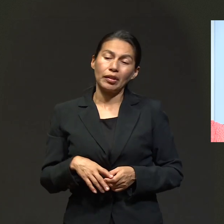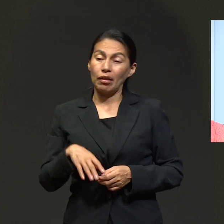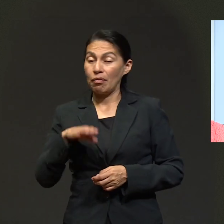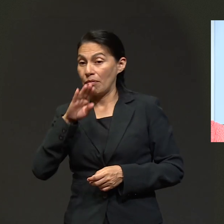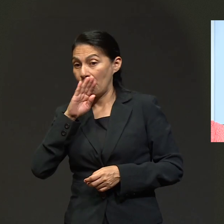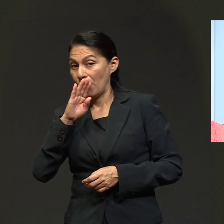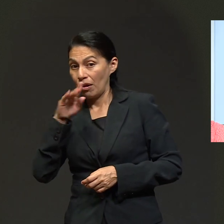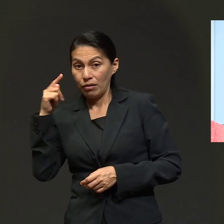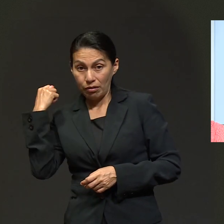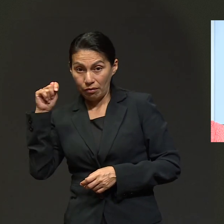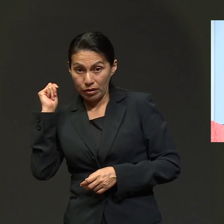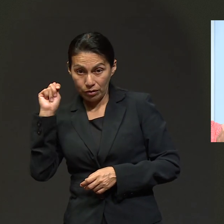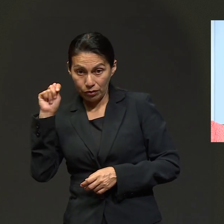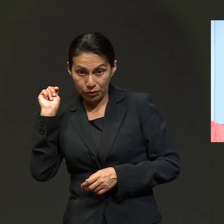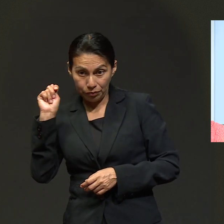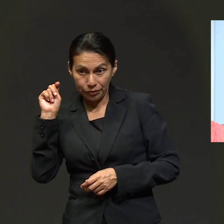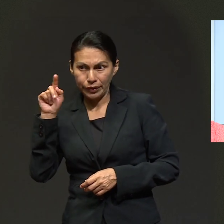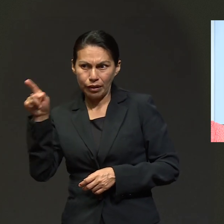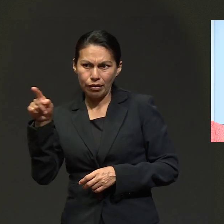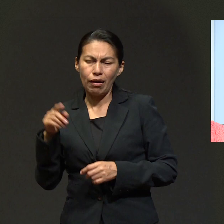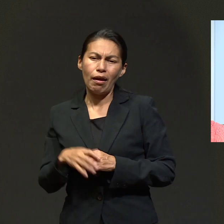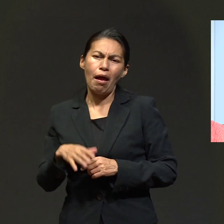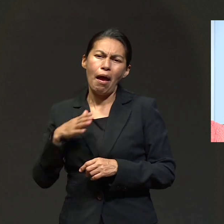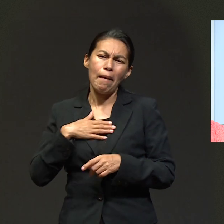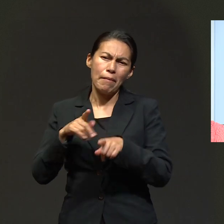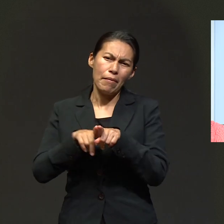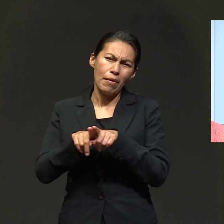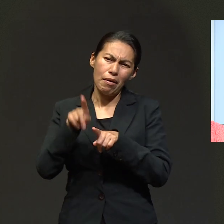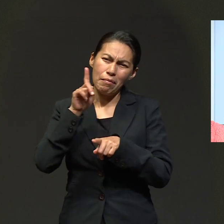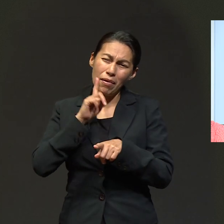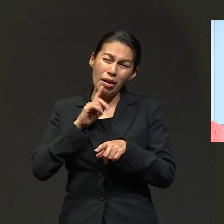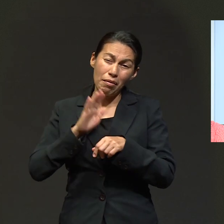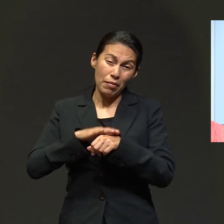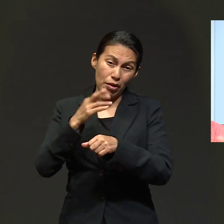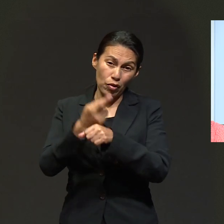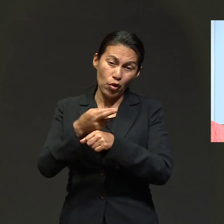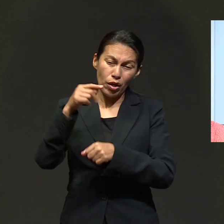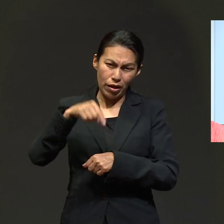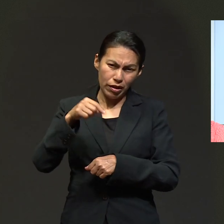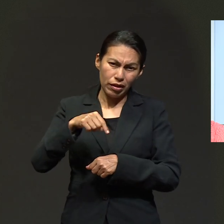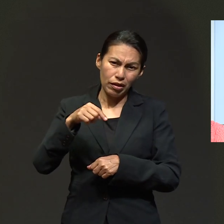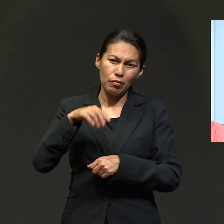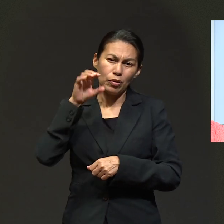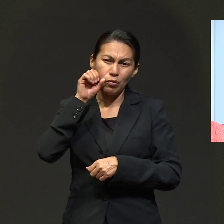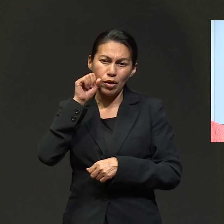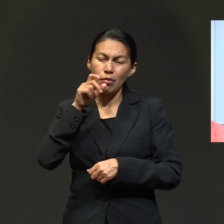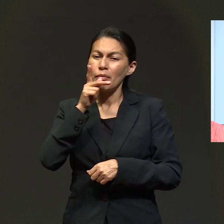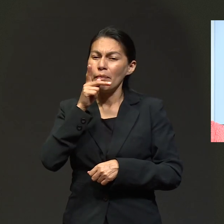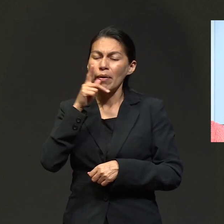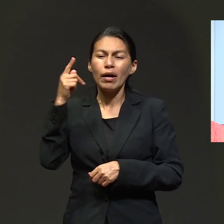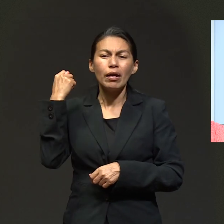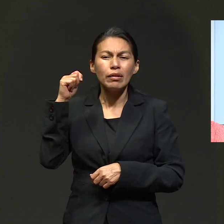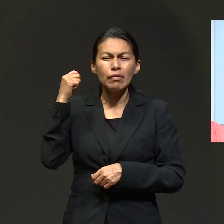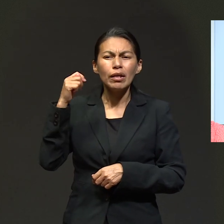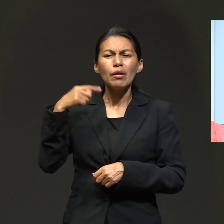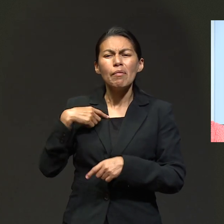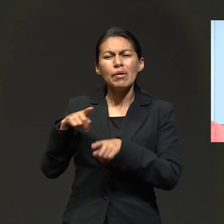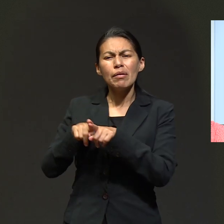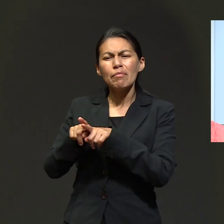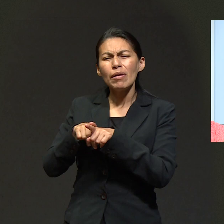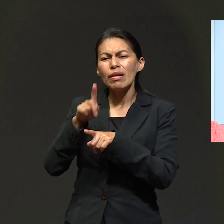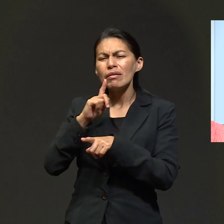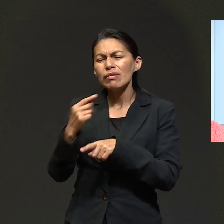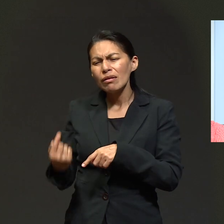yo para eso yo llevaba... Mamá estaba ya en Tabasco, mi hermana mayor estaba igual aquí ya en Morelos, mi